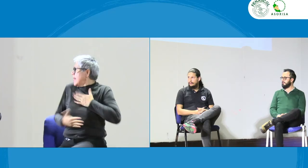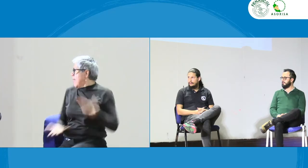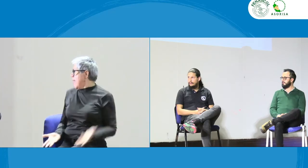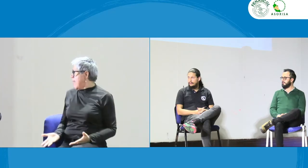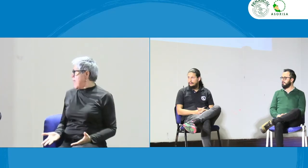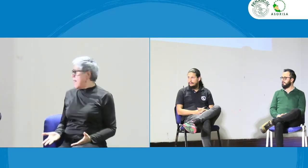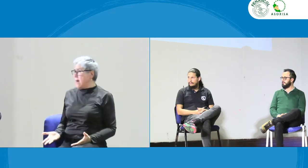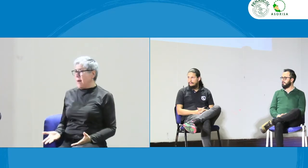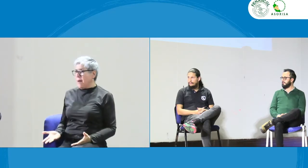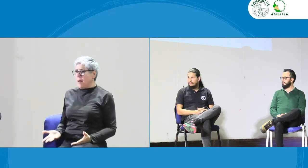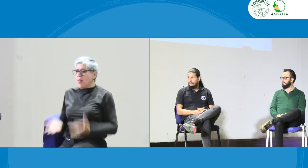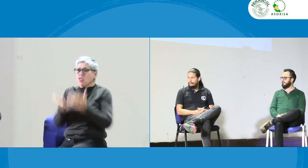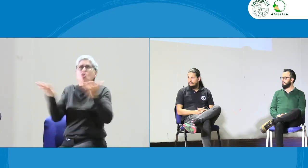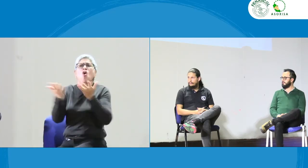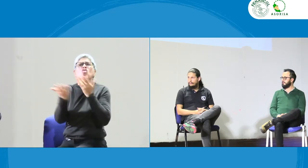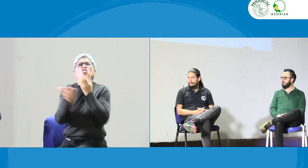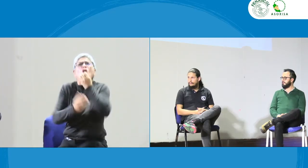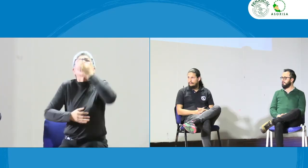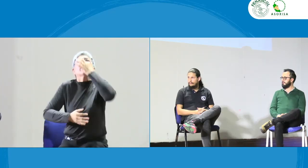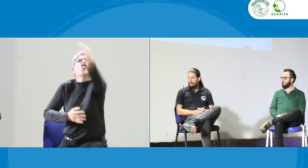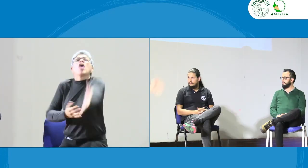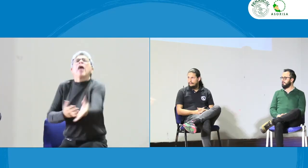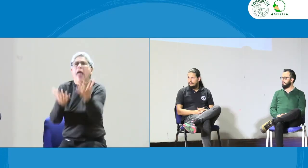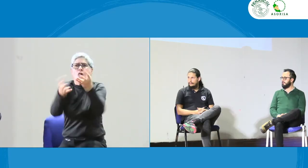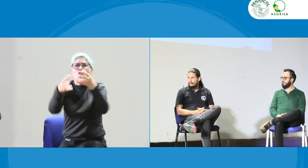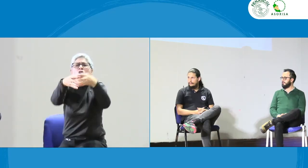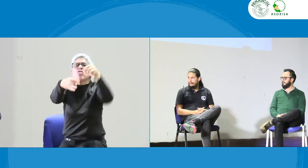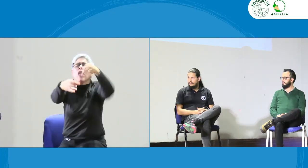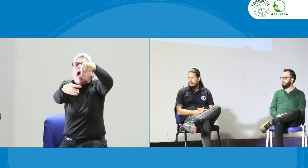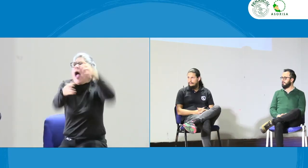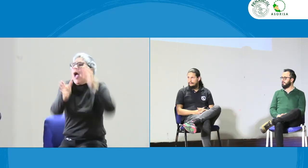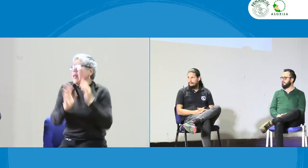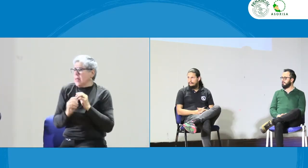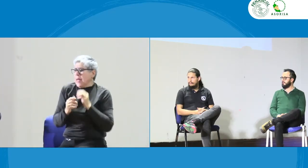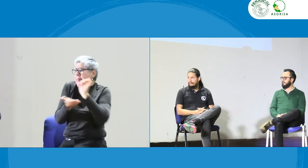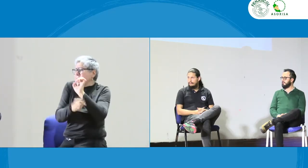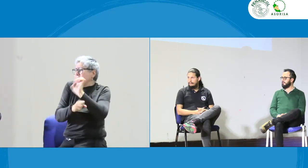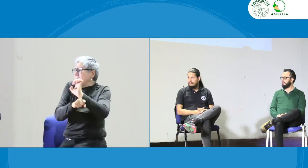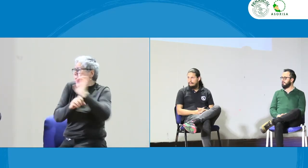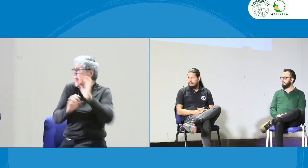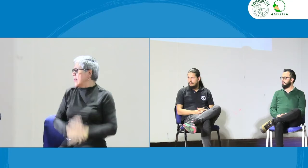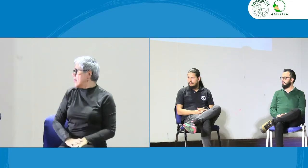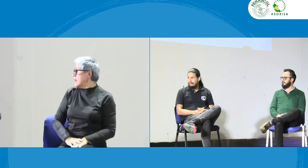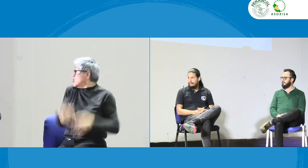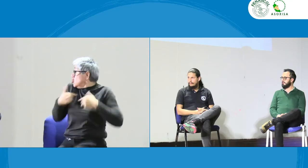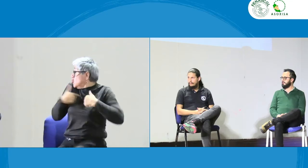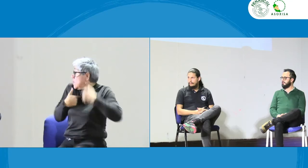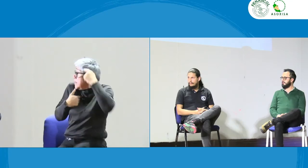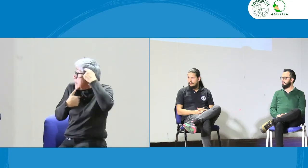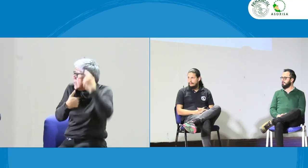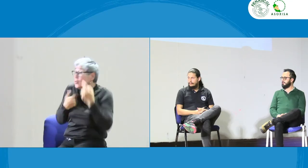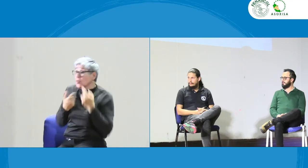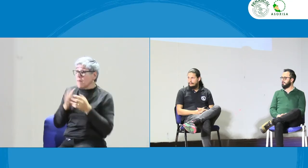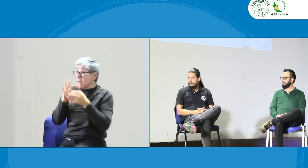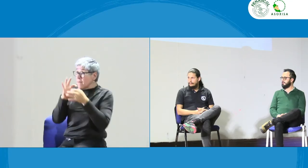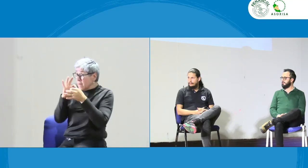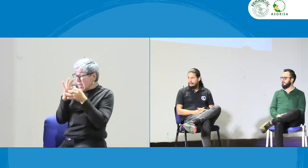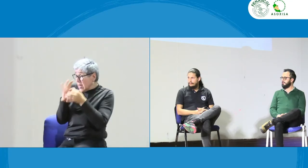recaer en una reflexión personal y que también haya una organización en donde